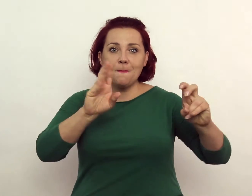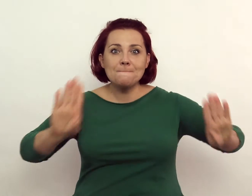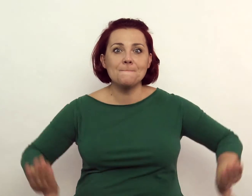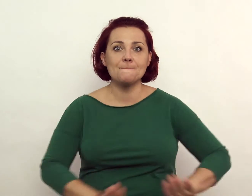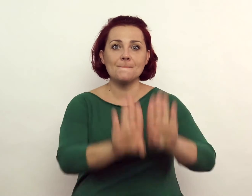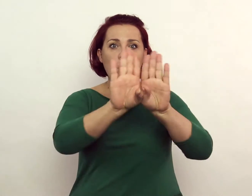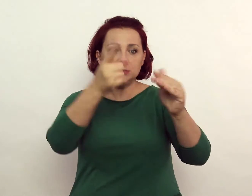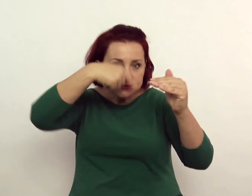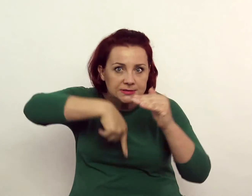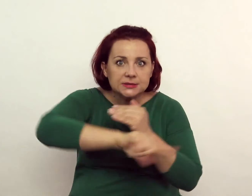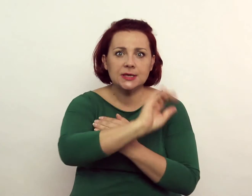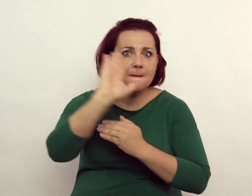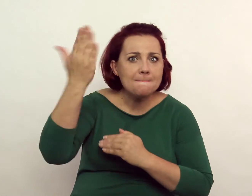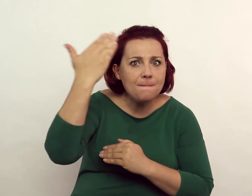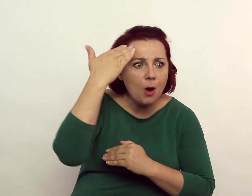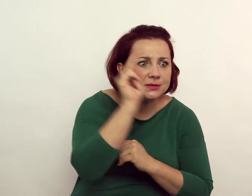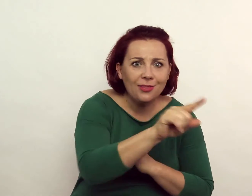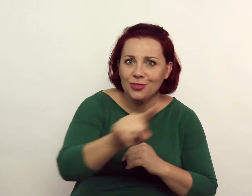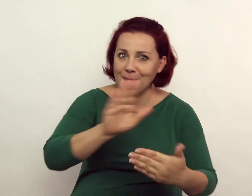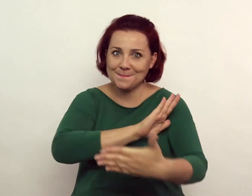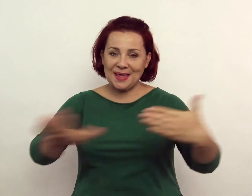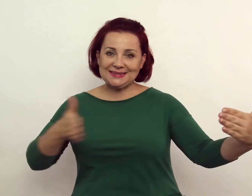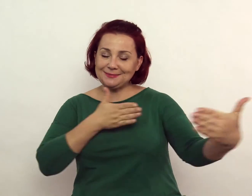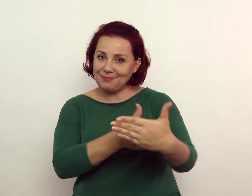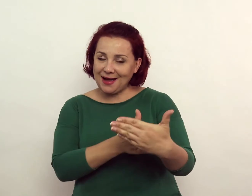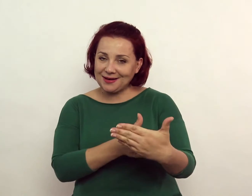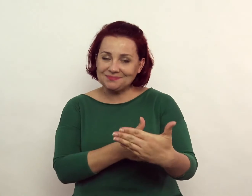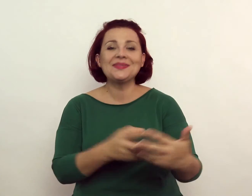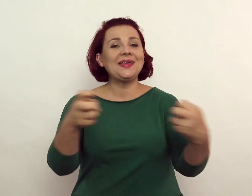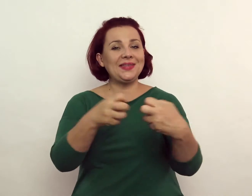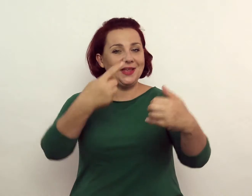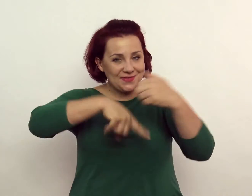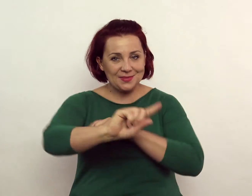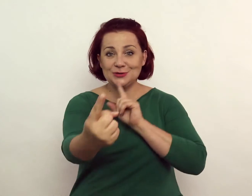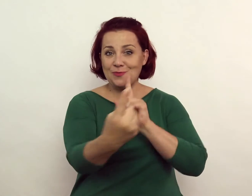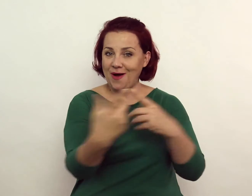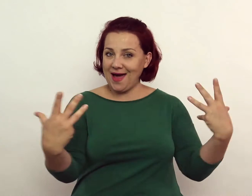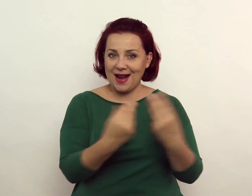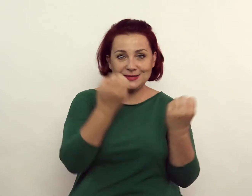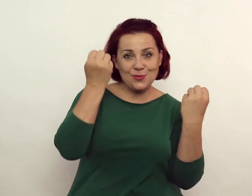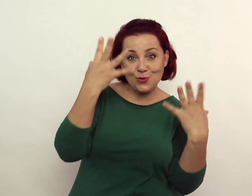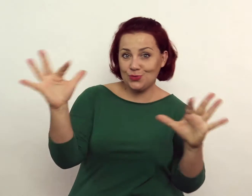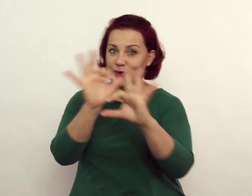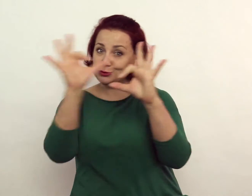muzealne eksploracje bez barier, wirtualne spotkania z kulturą i sztuką.